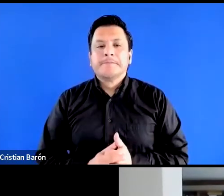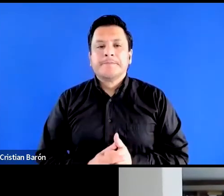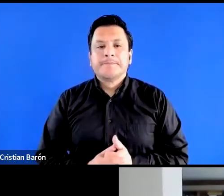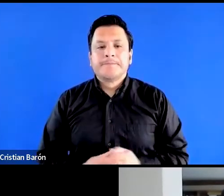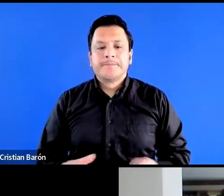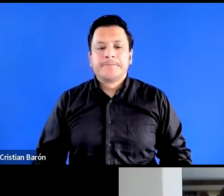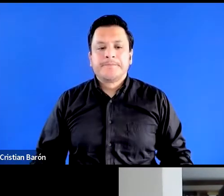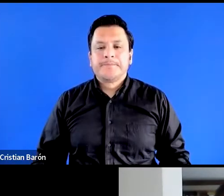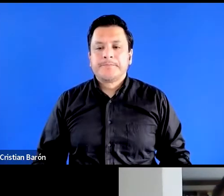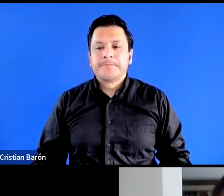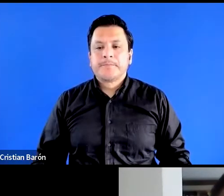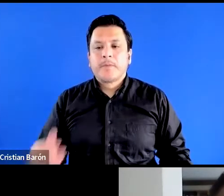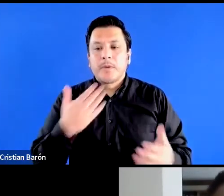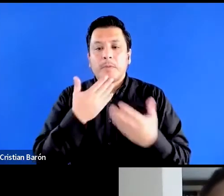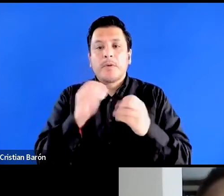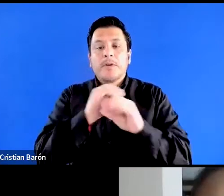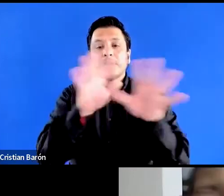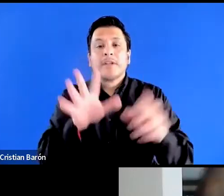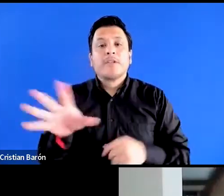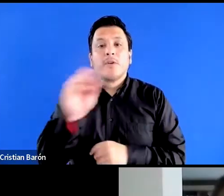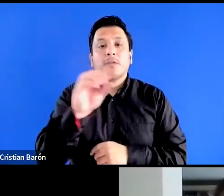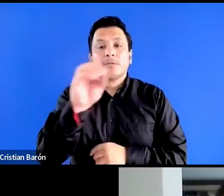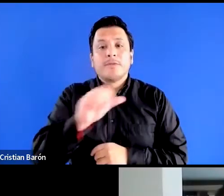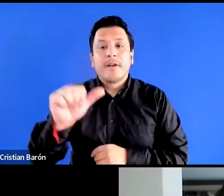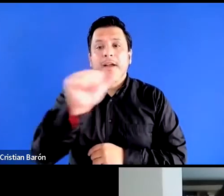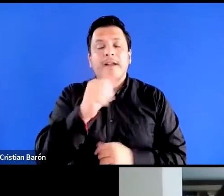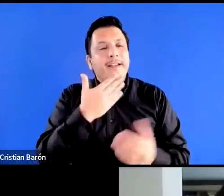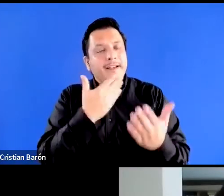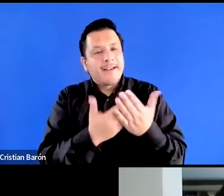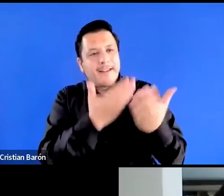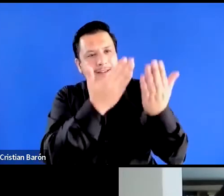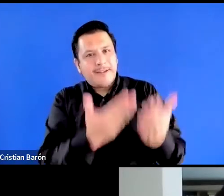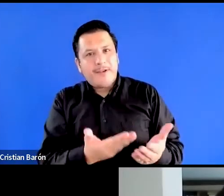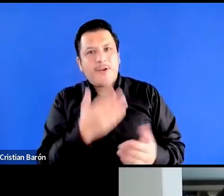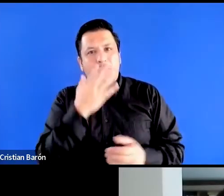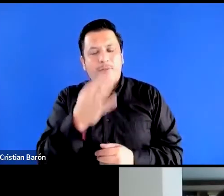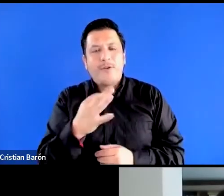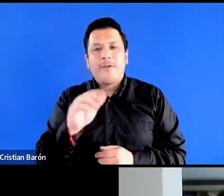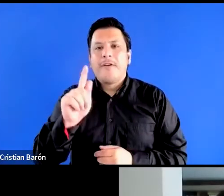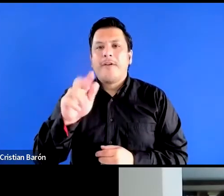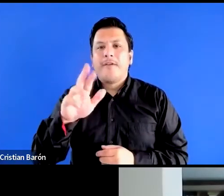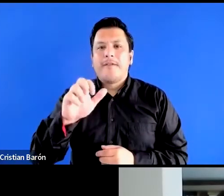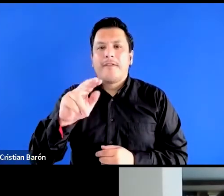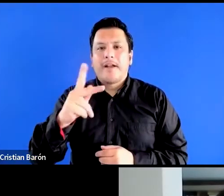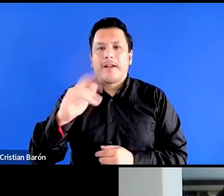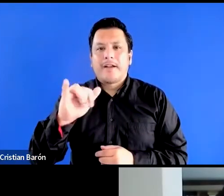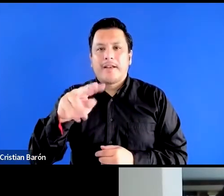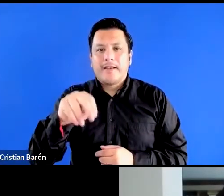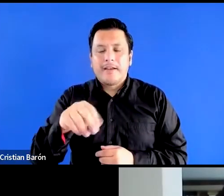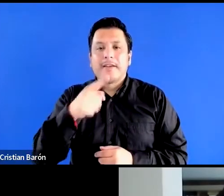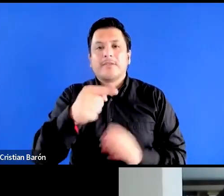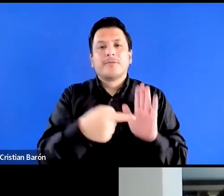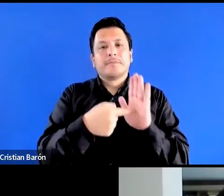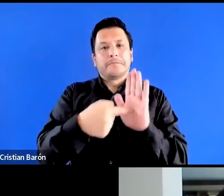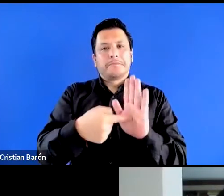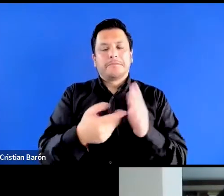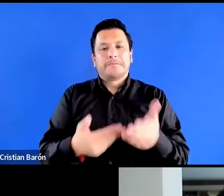Buenos días a todas, a todos. Agradecerle a Franklin por la presentación, a quienes nos acompañan en este